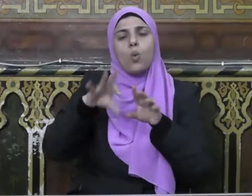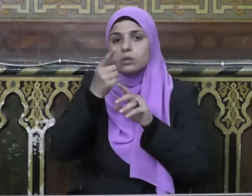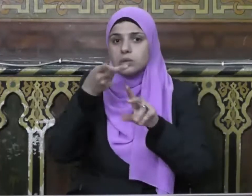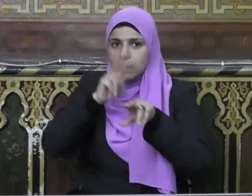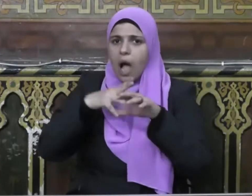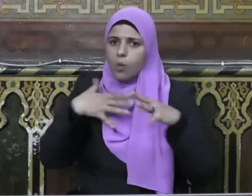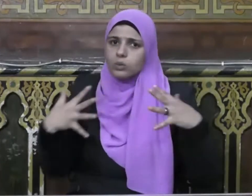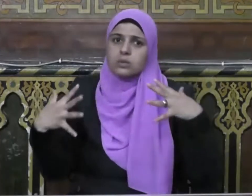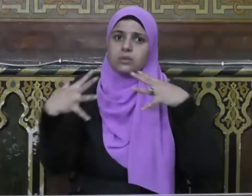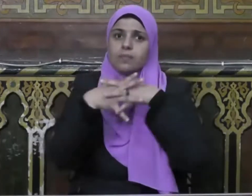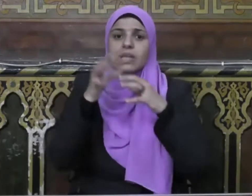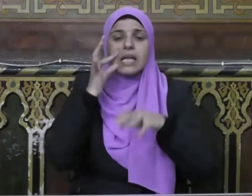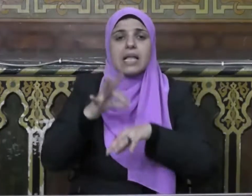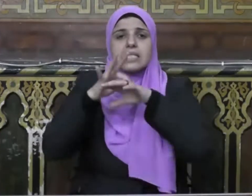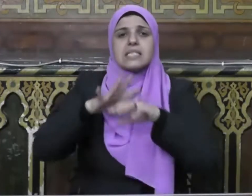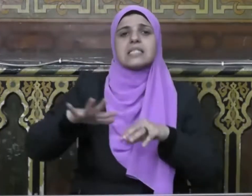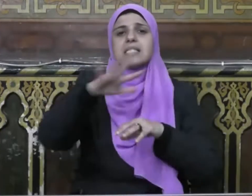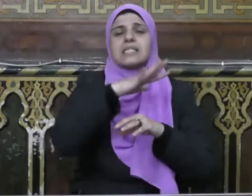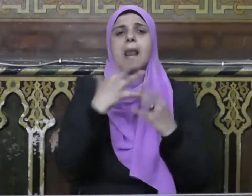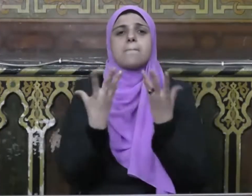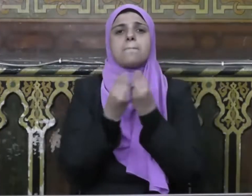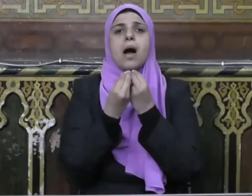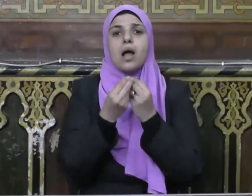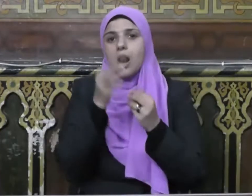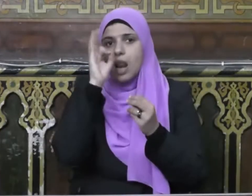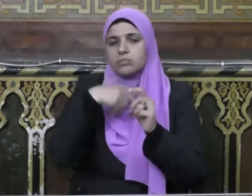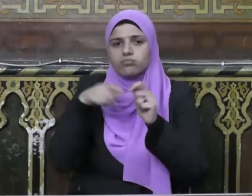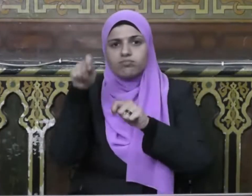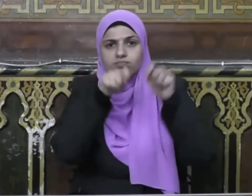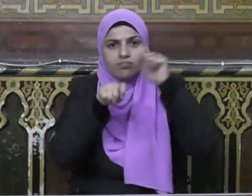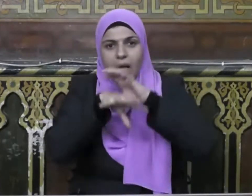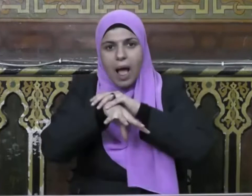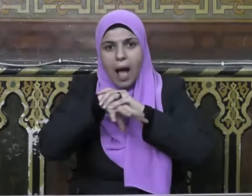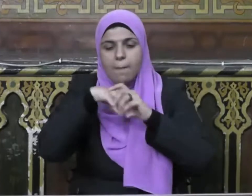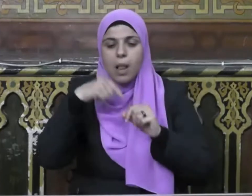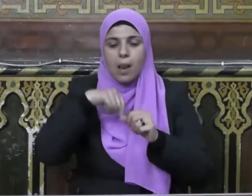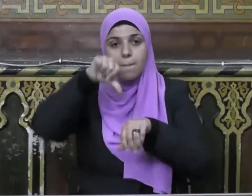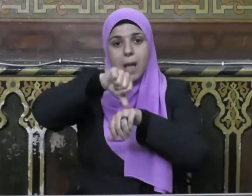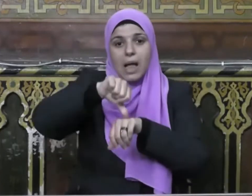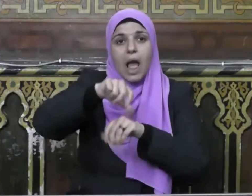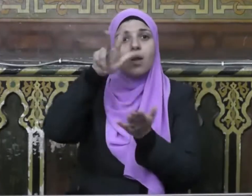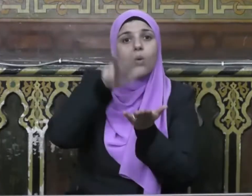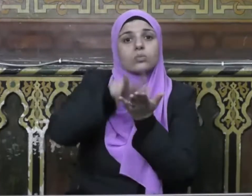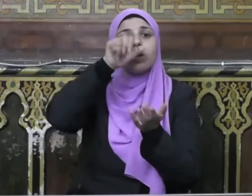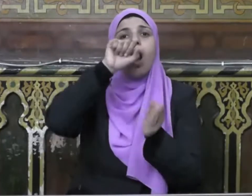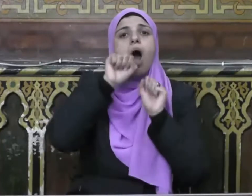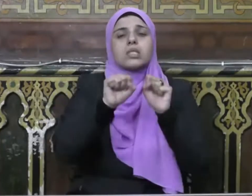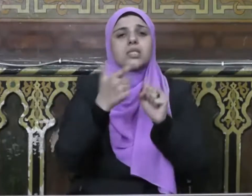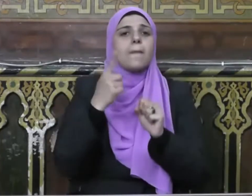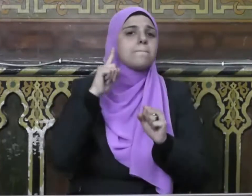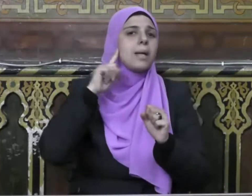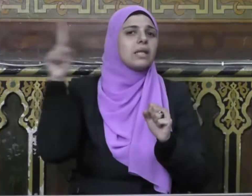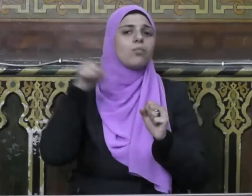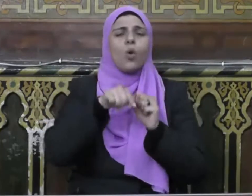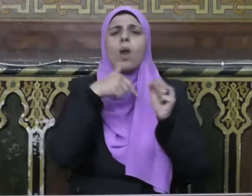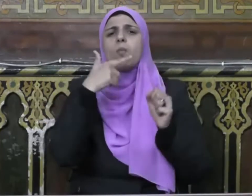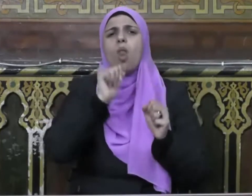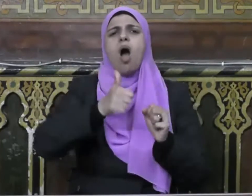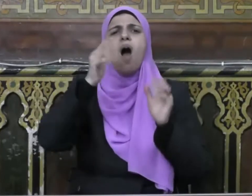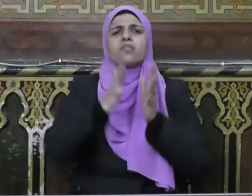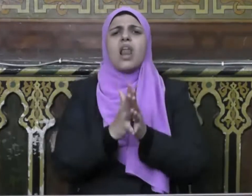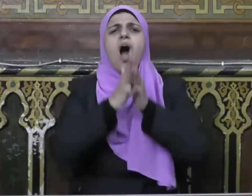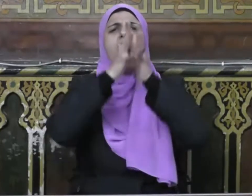معنى إنساني من خلال صياغته لوثيقة المدينة التي تعد